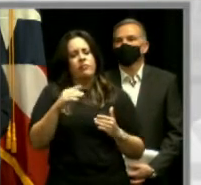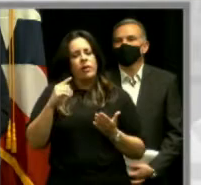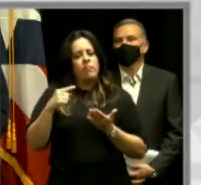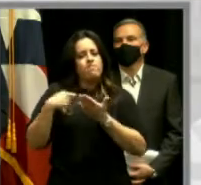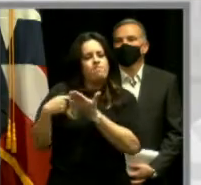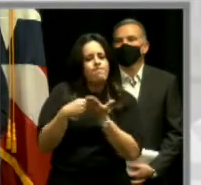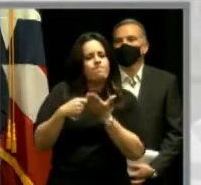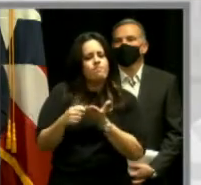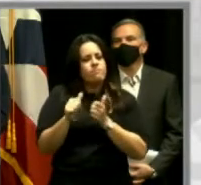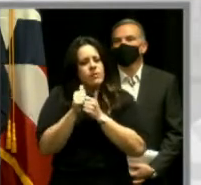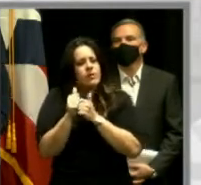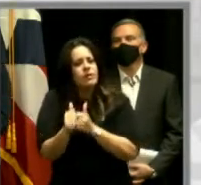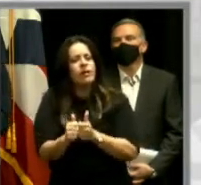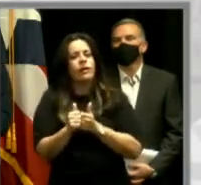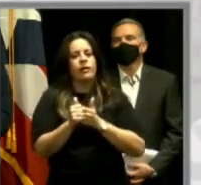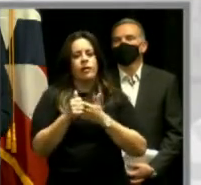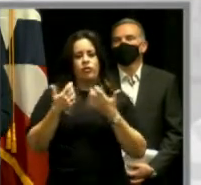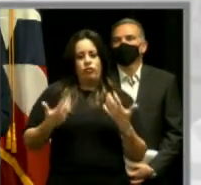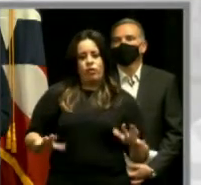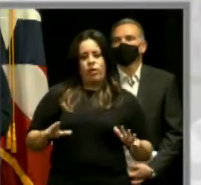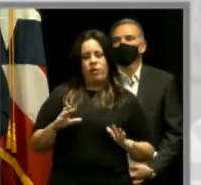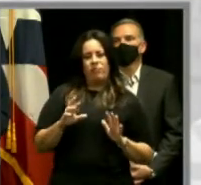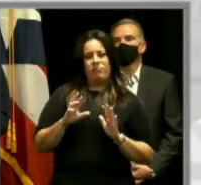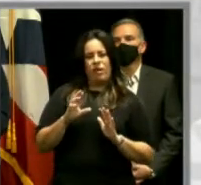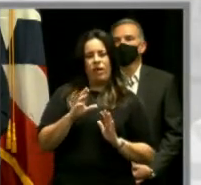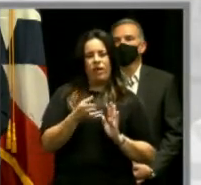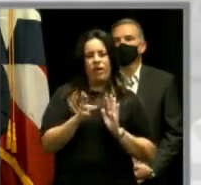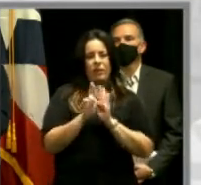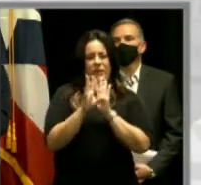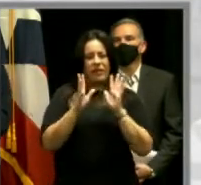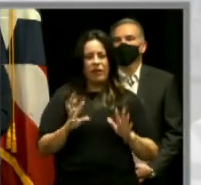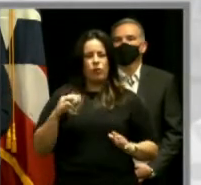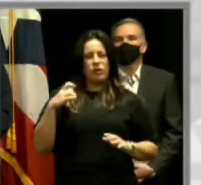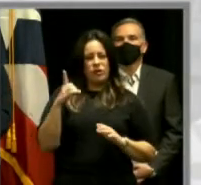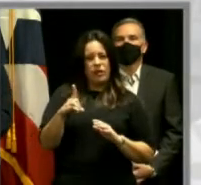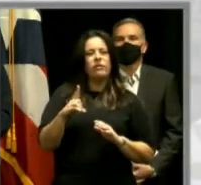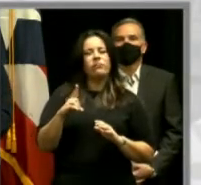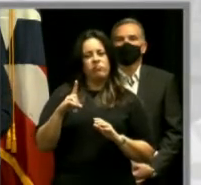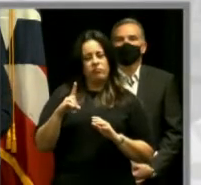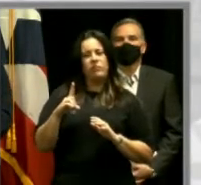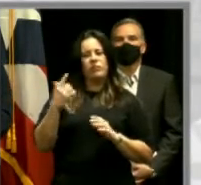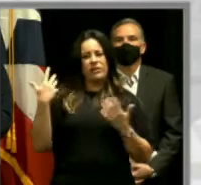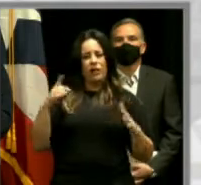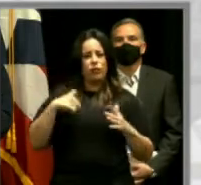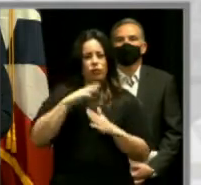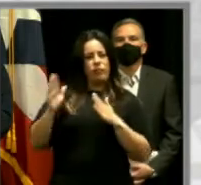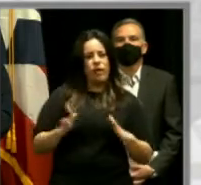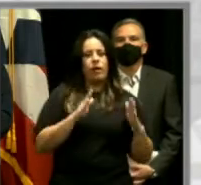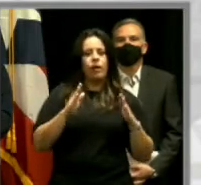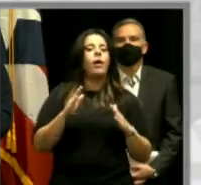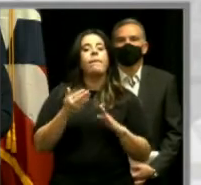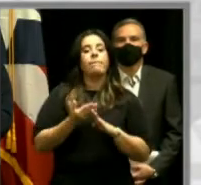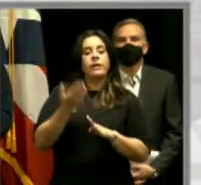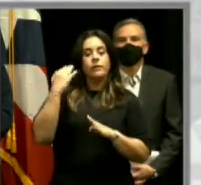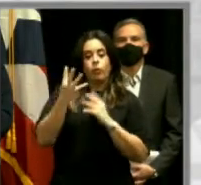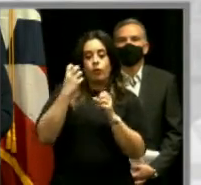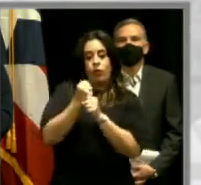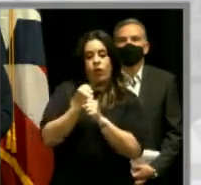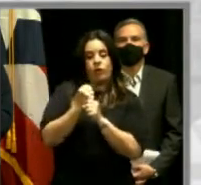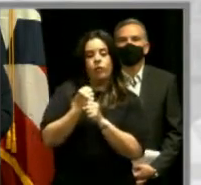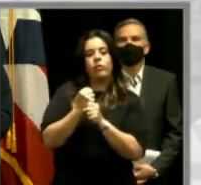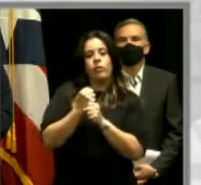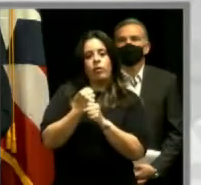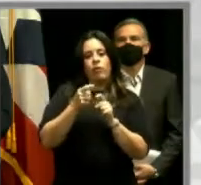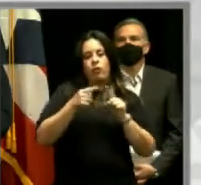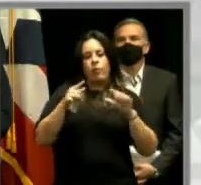a la gestión que hizo la comisionada residente, a la gestión que hicimos nosotros el pasado cuatrenio desde la presidencia de la